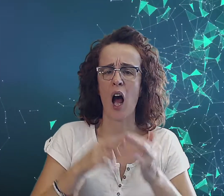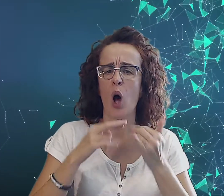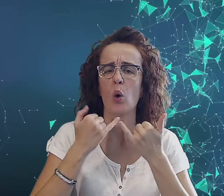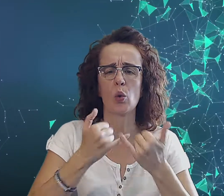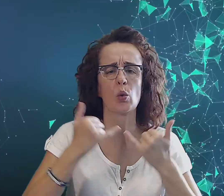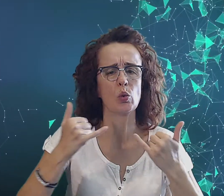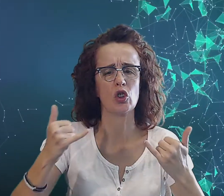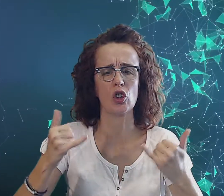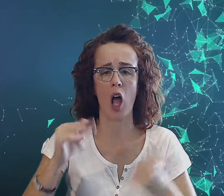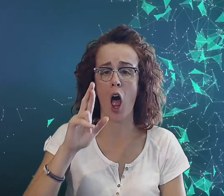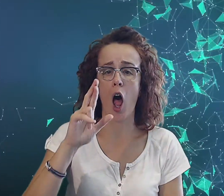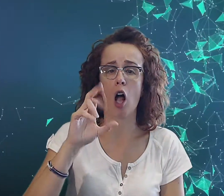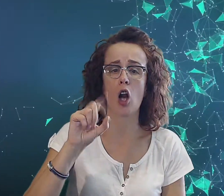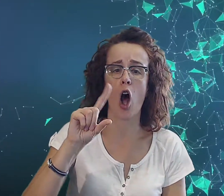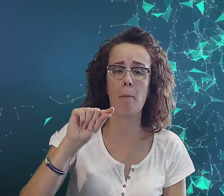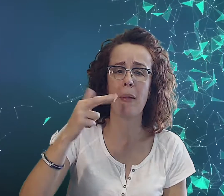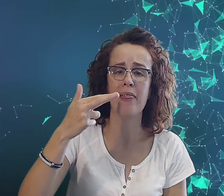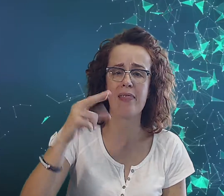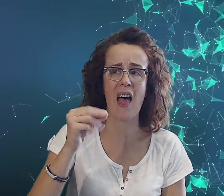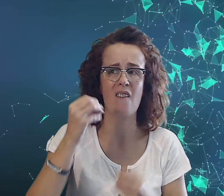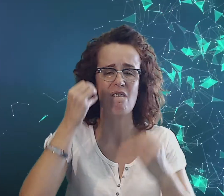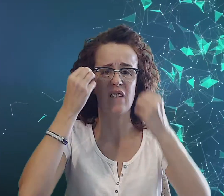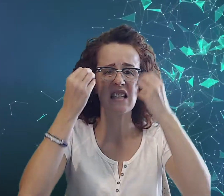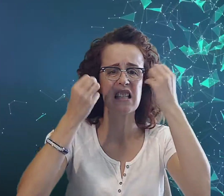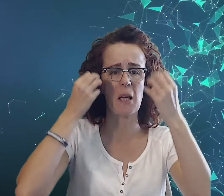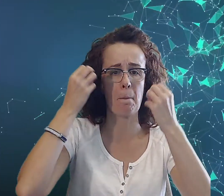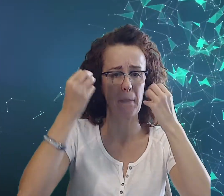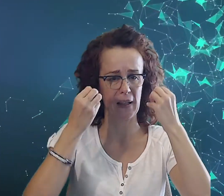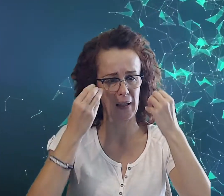różne ropne wysypki.